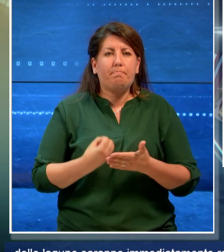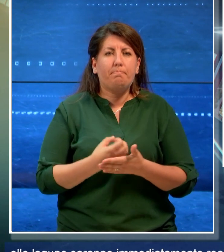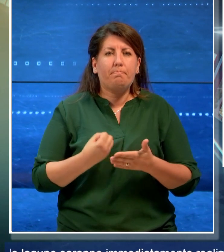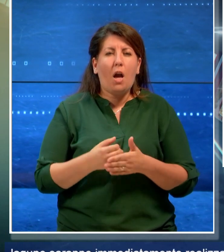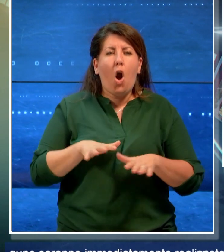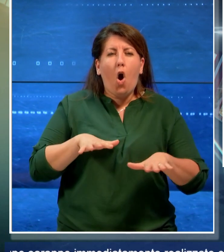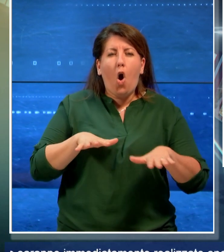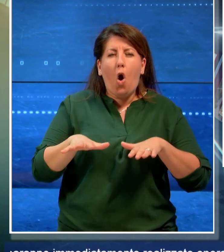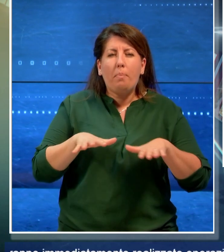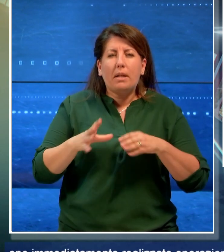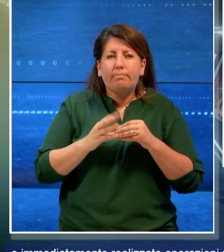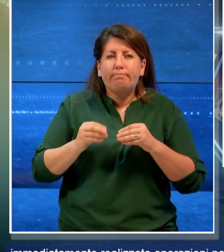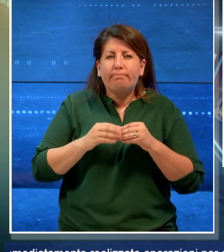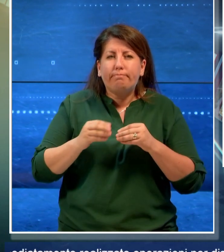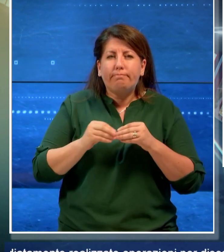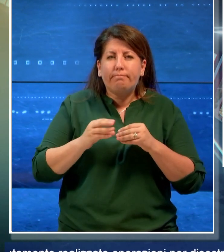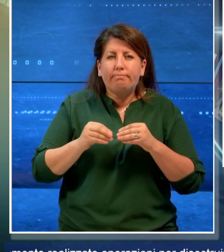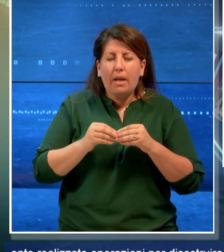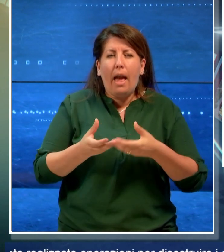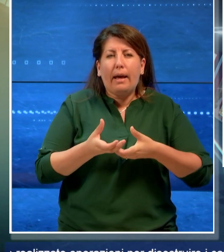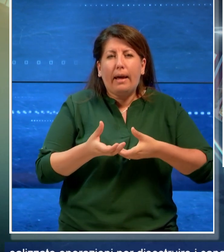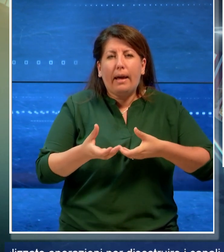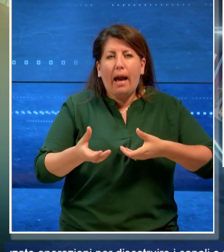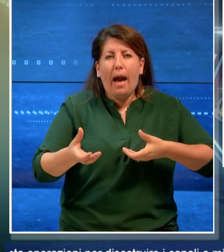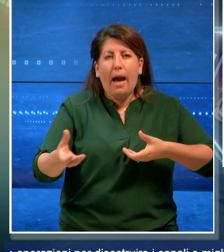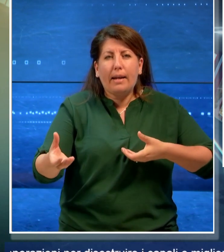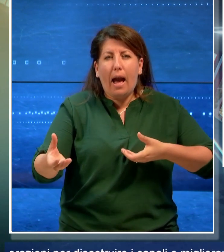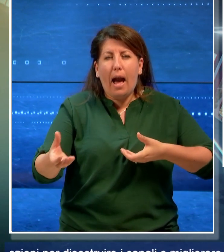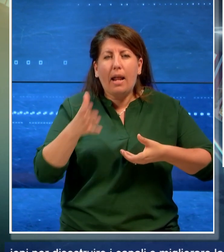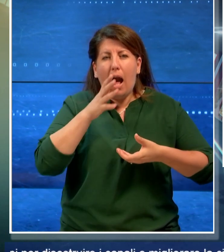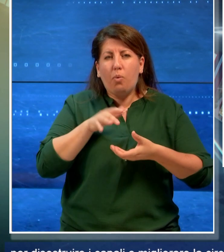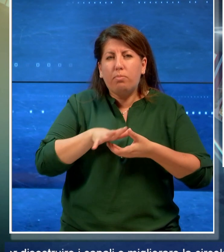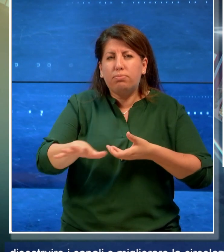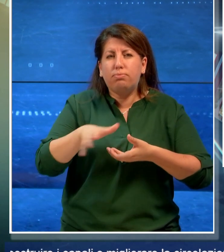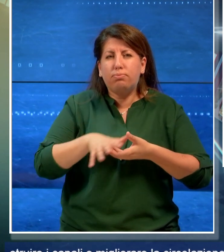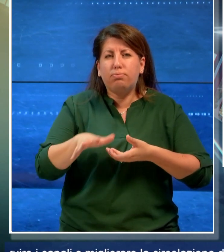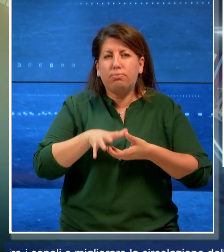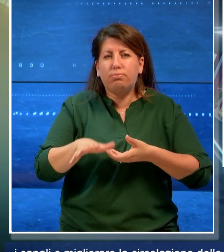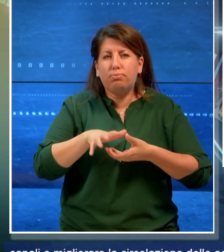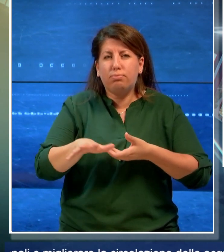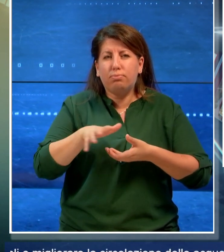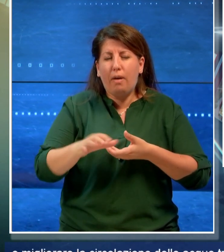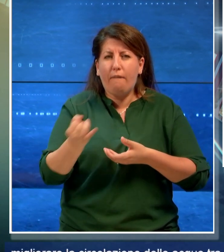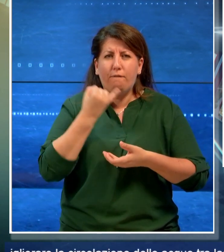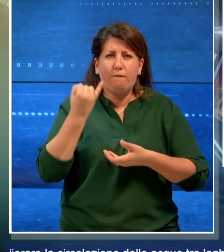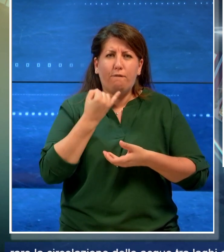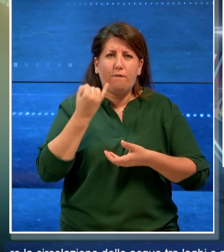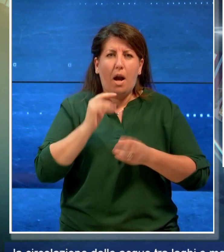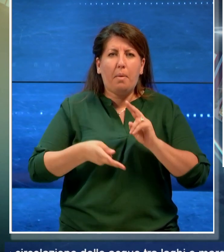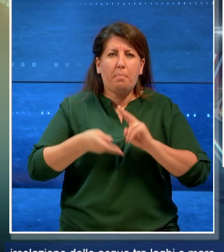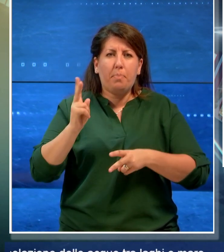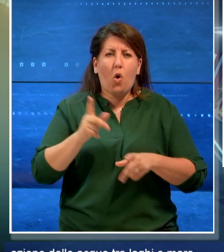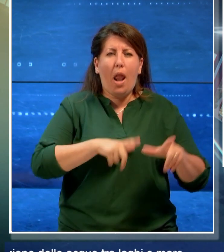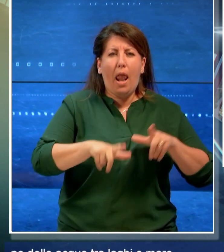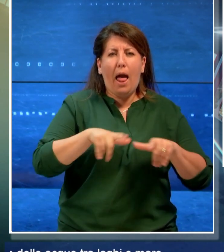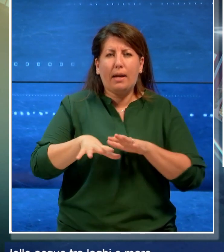operazioni per disostruire i canali e migliorare la circolazione delle acque tra laghi e